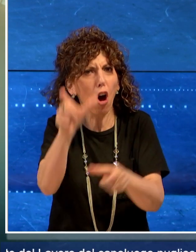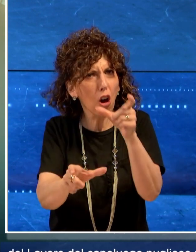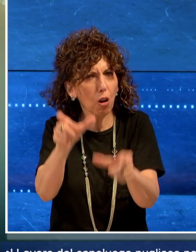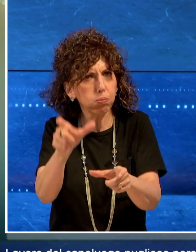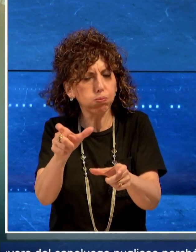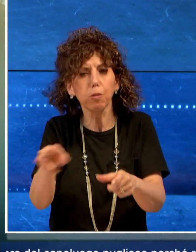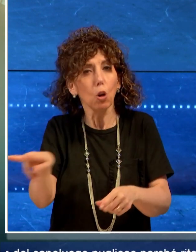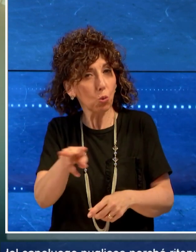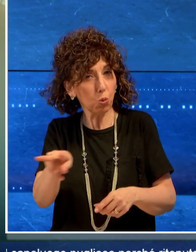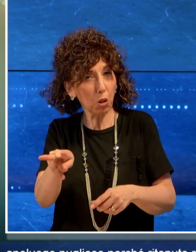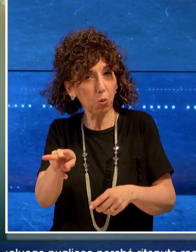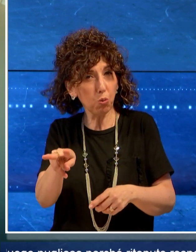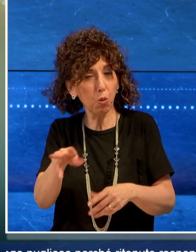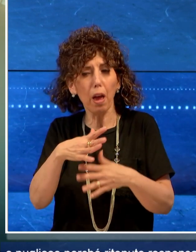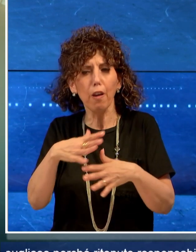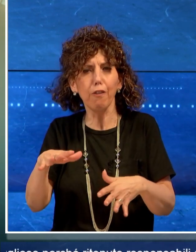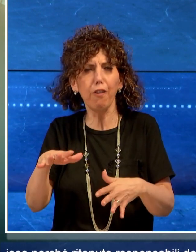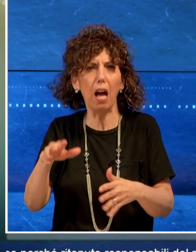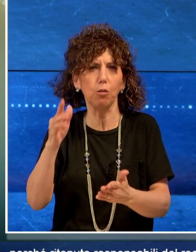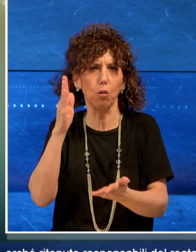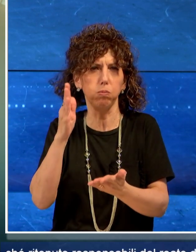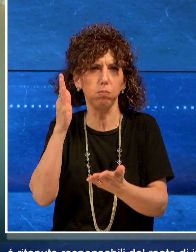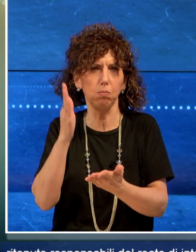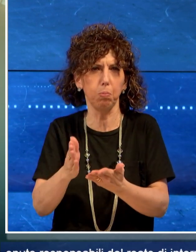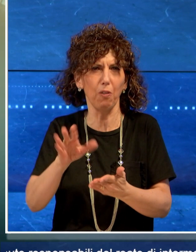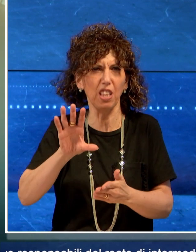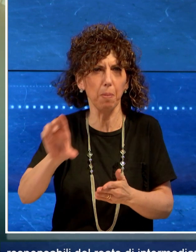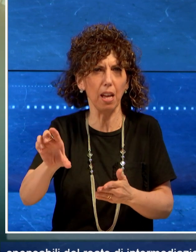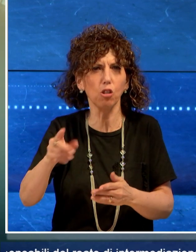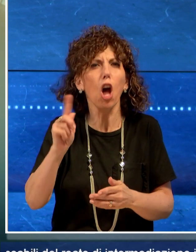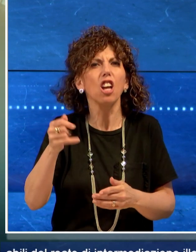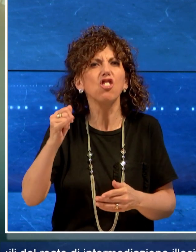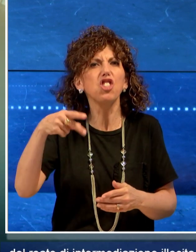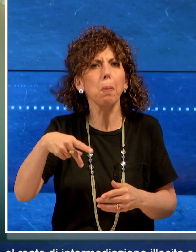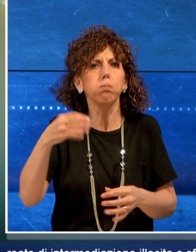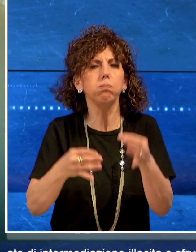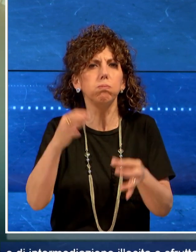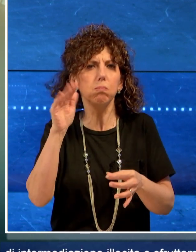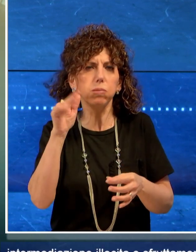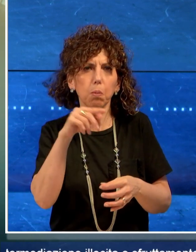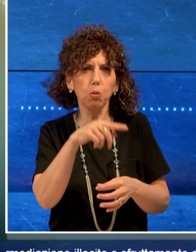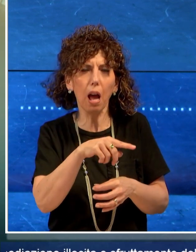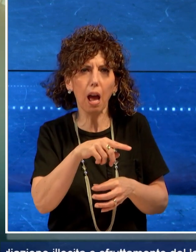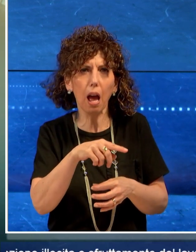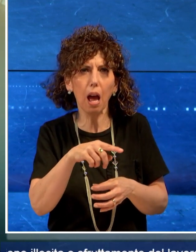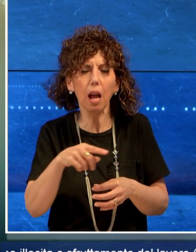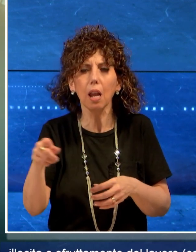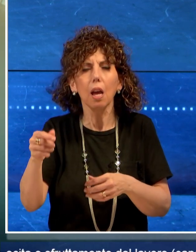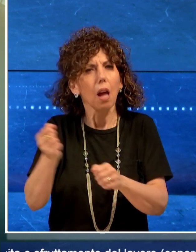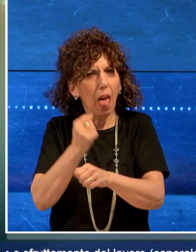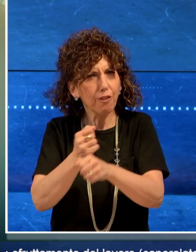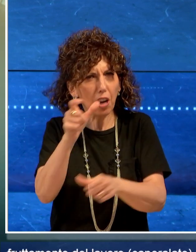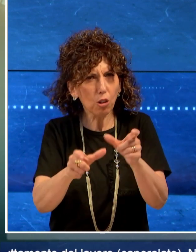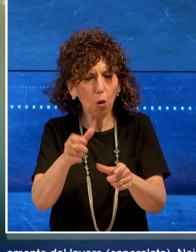confronti è stato eseguito un provvedimento emesso dal GIP del Tribunale. La mano d'opera veniva